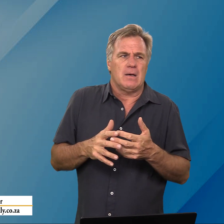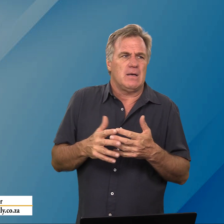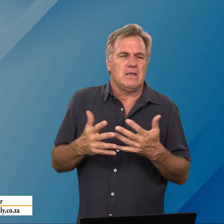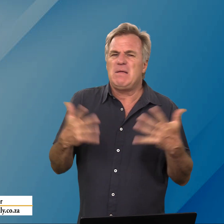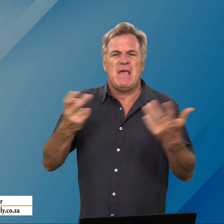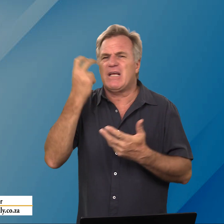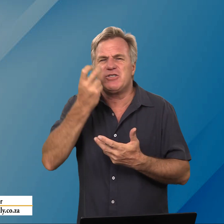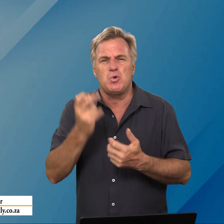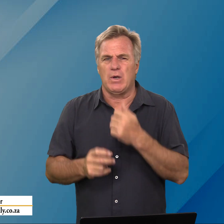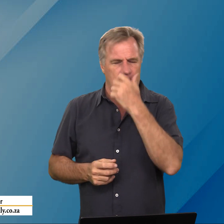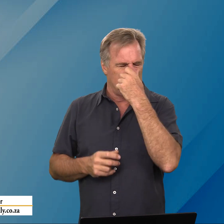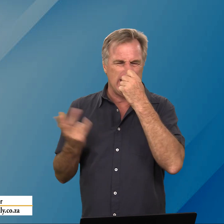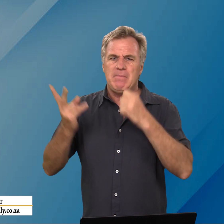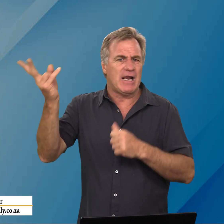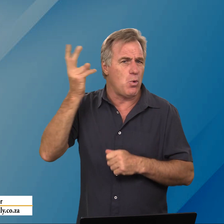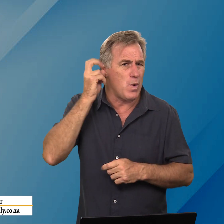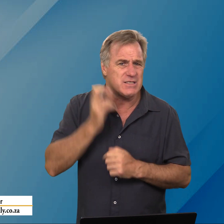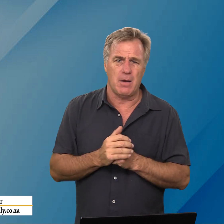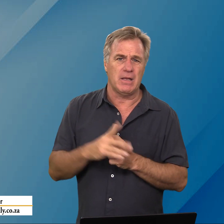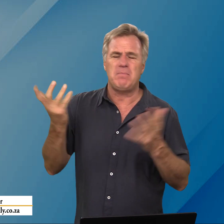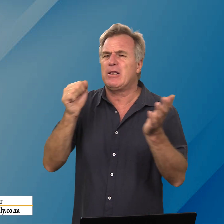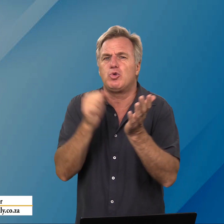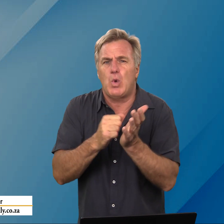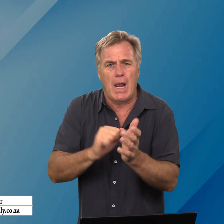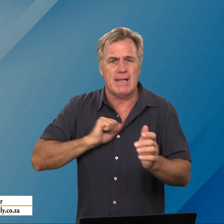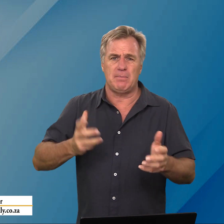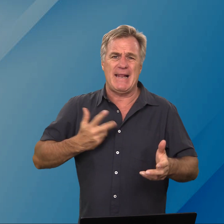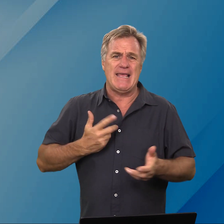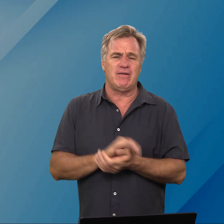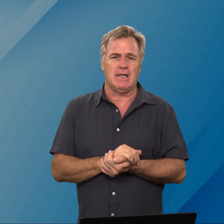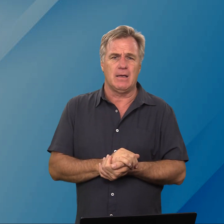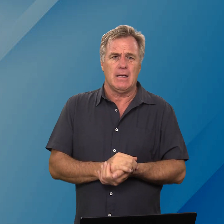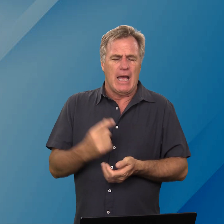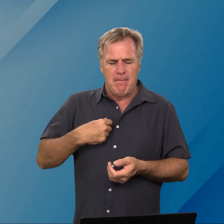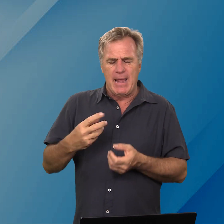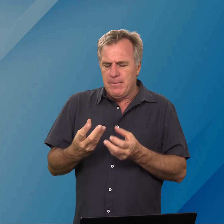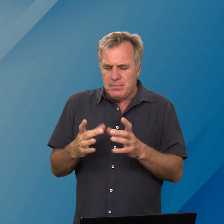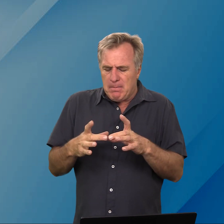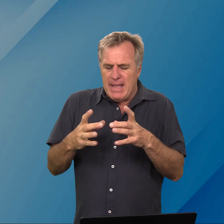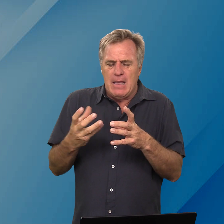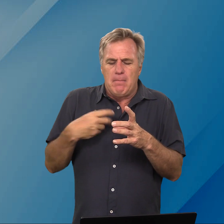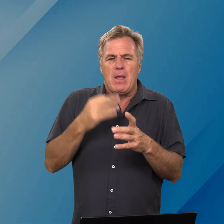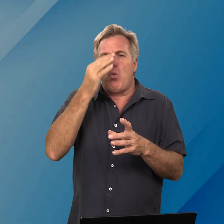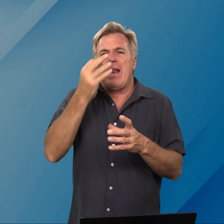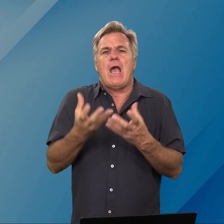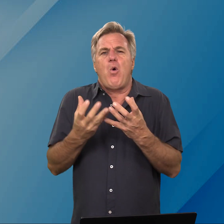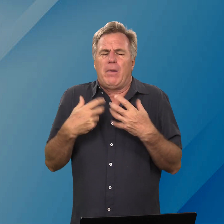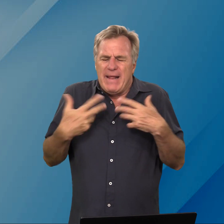nie meer gesoek nie nie meer gehoorsam nie nie meer toegelaat in my leven nie en my my my olie houwer my